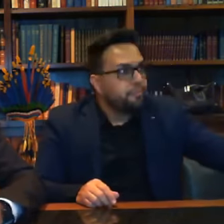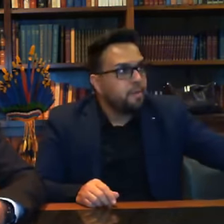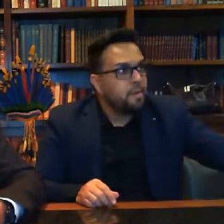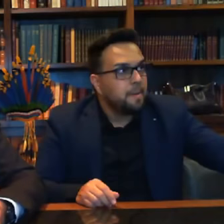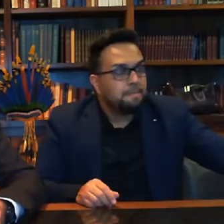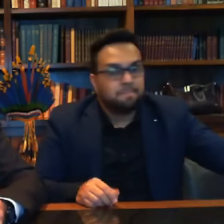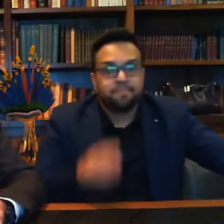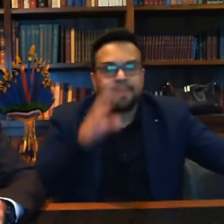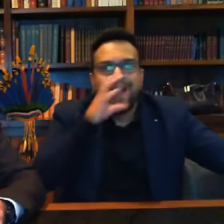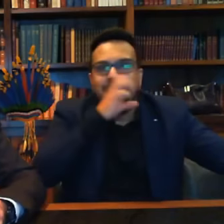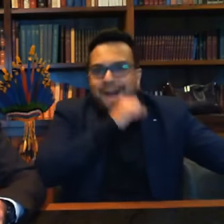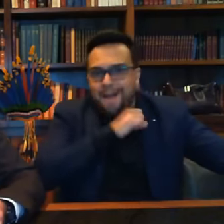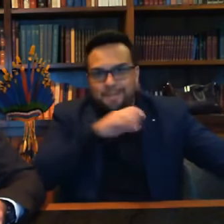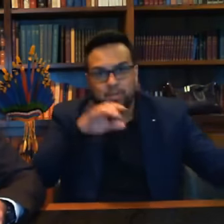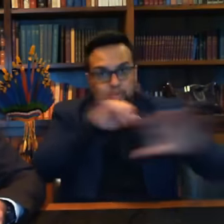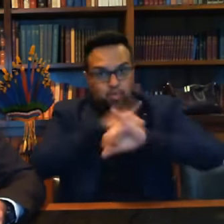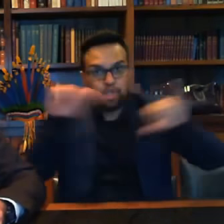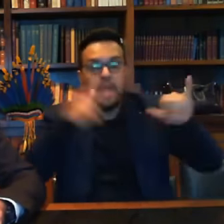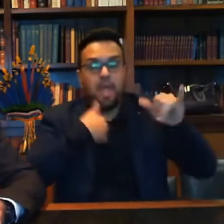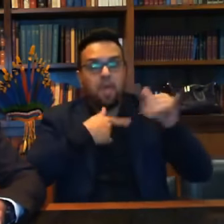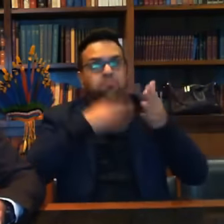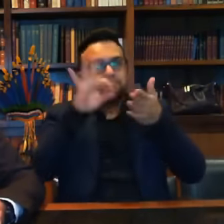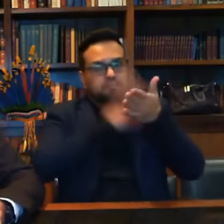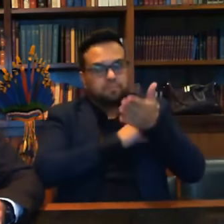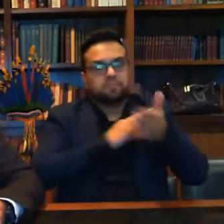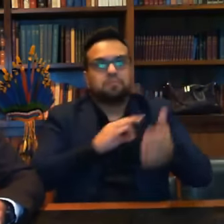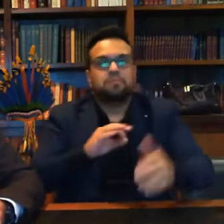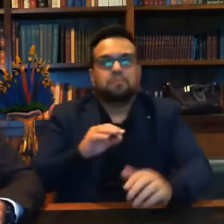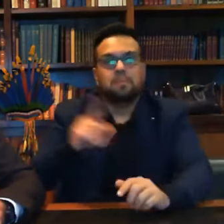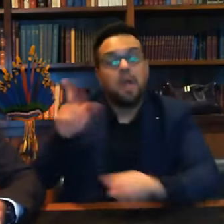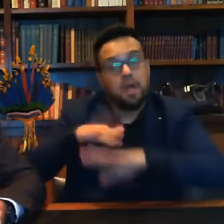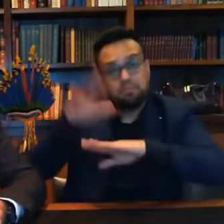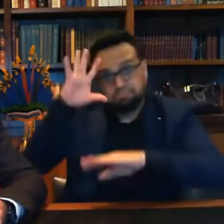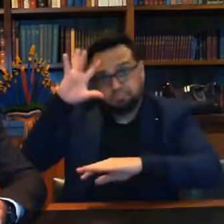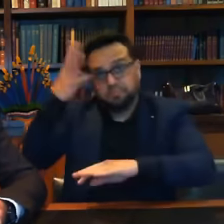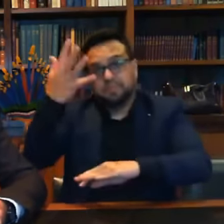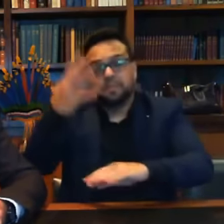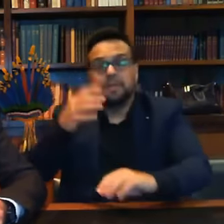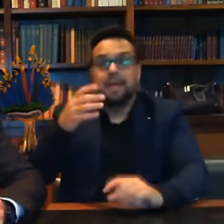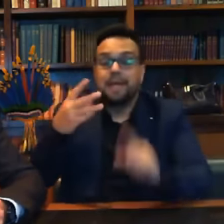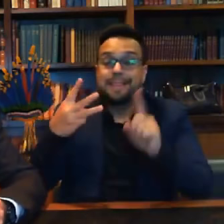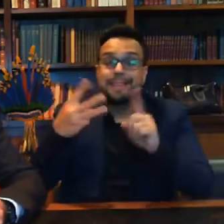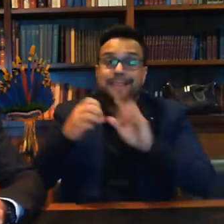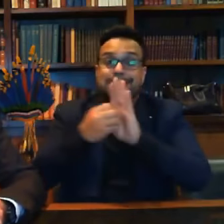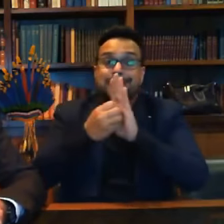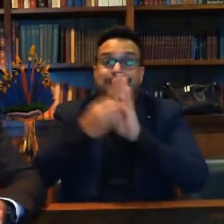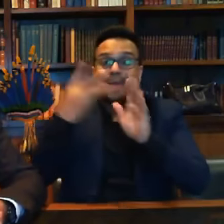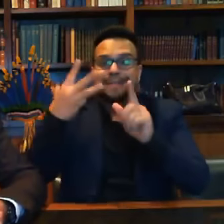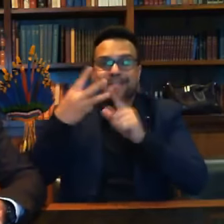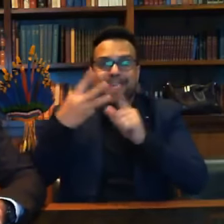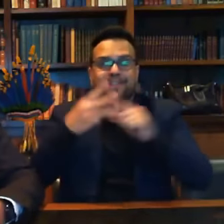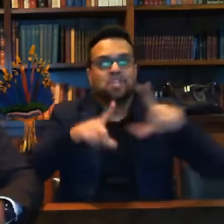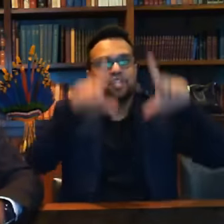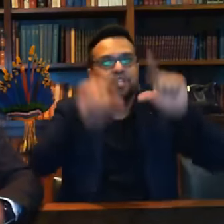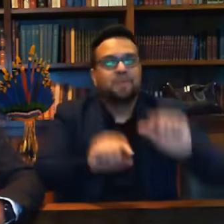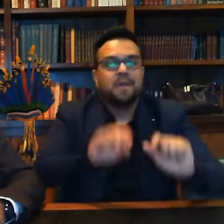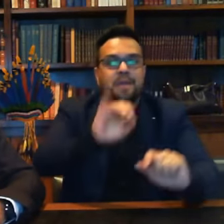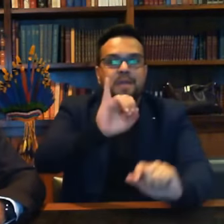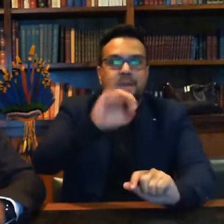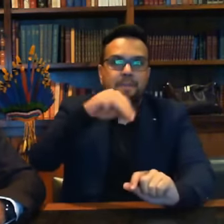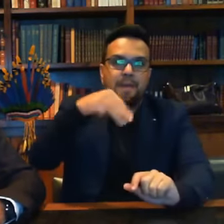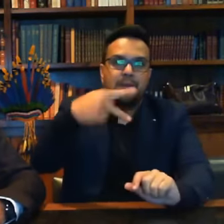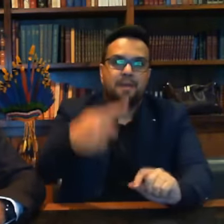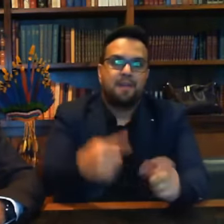Assinei a semana, né? Assinei não. A Kamek decidiu pela terceira vez reduzir o IPI de jogos eletrônicos.